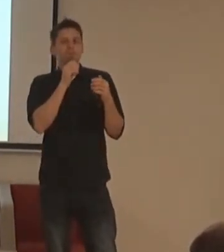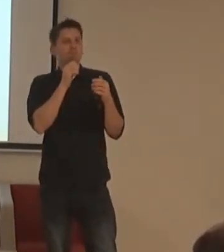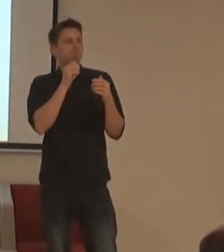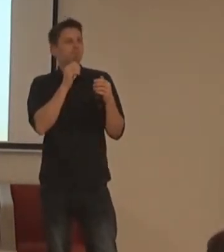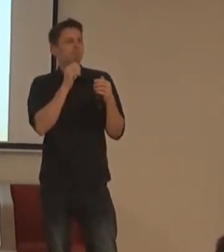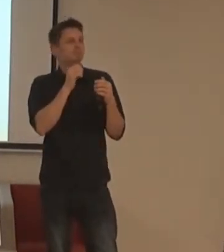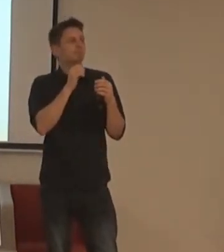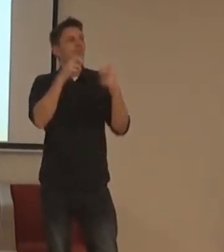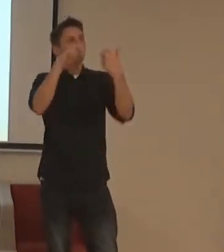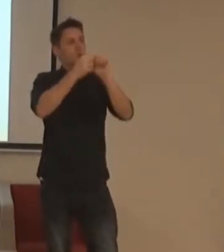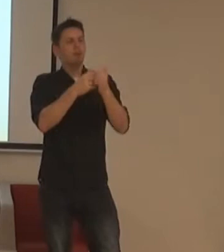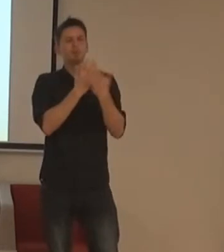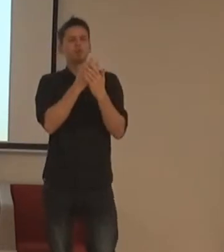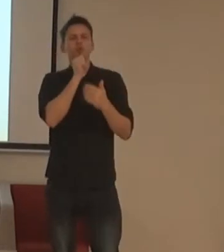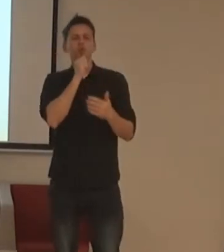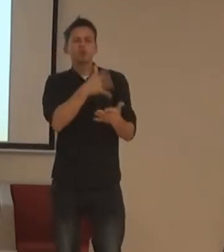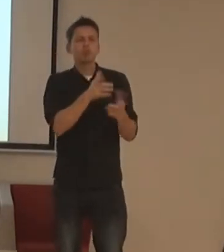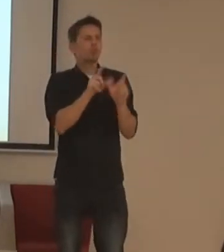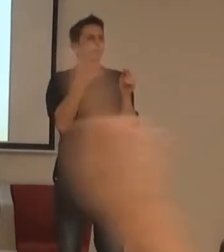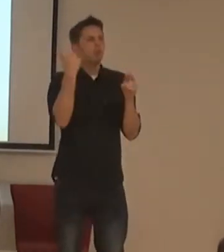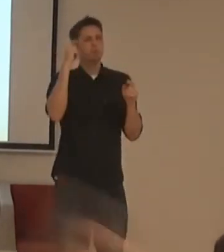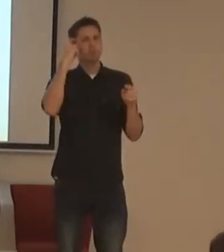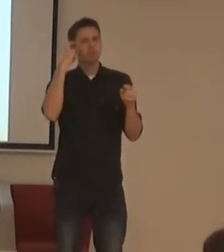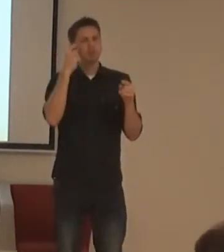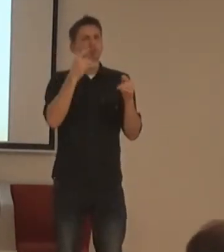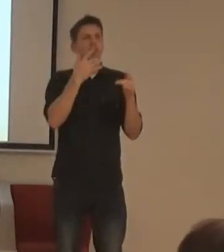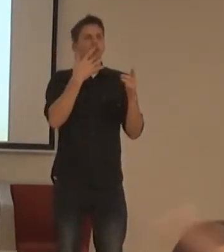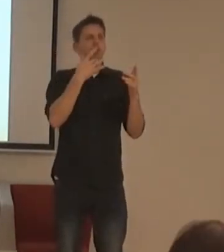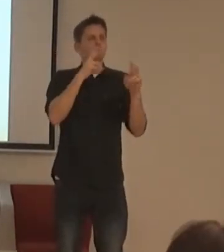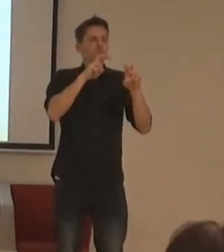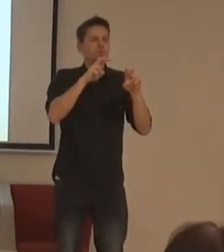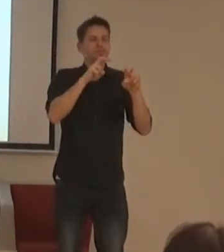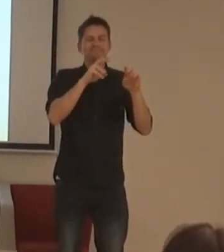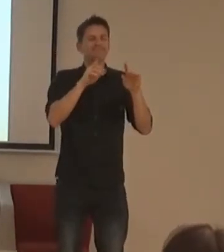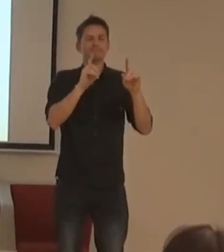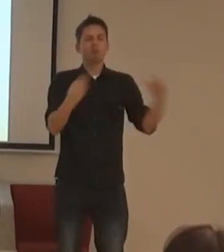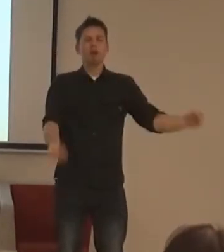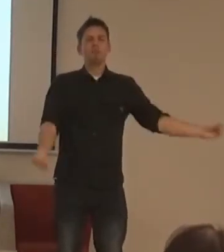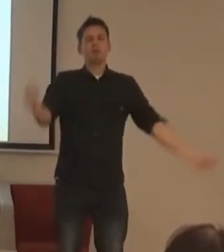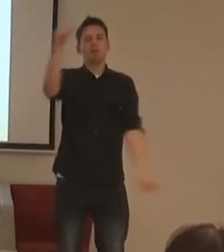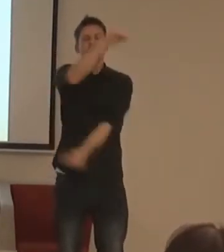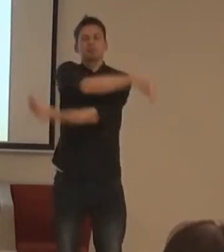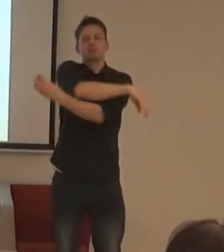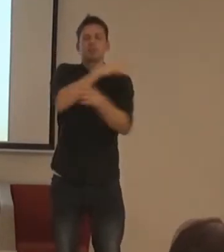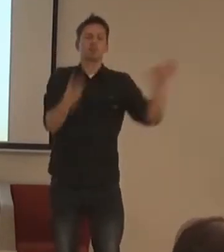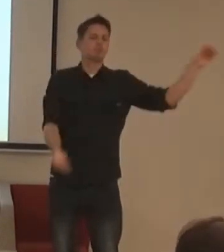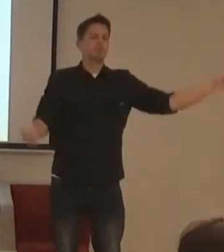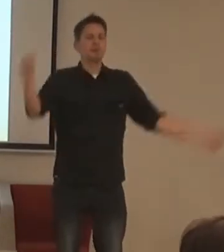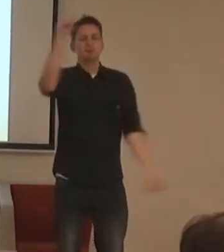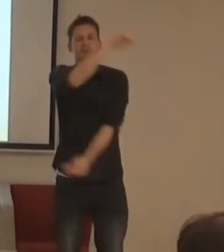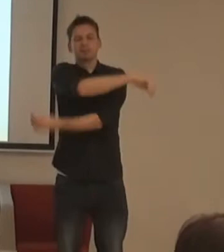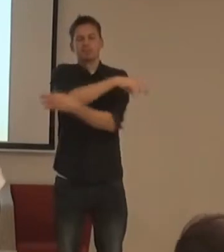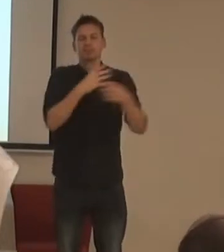A nakonec jsme se zhodli, že... Opačně, opačně. Úplně ještě.